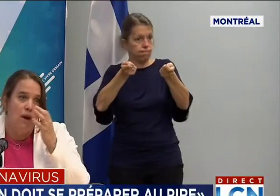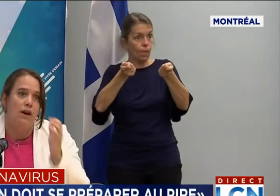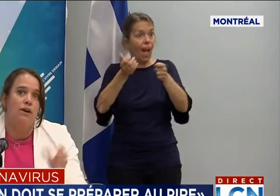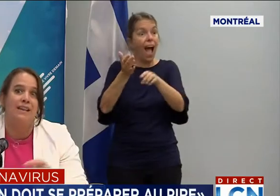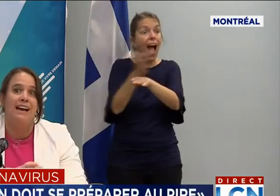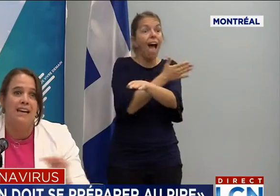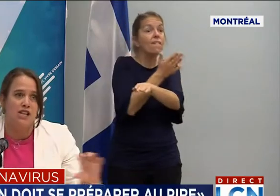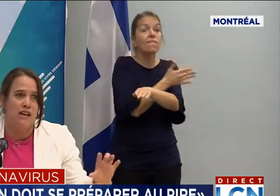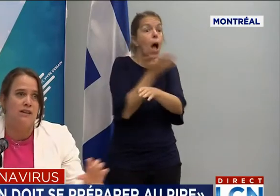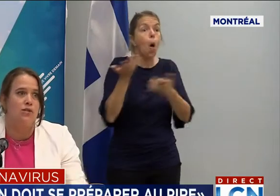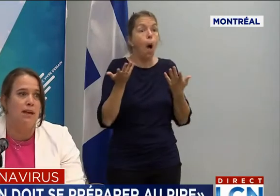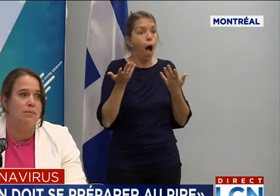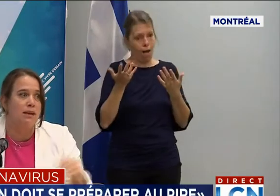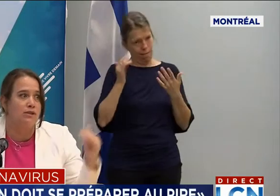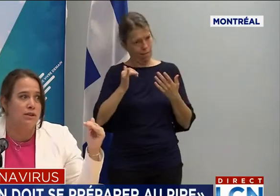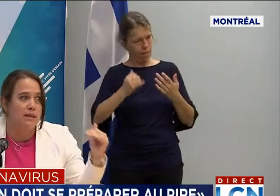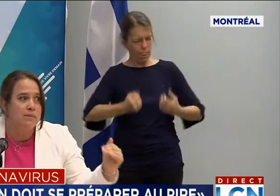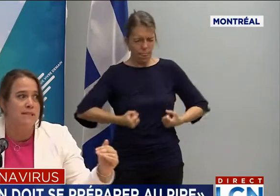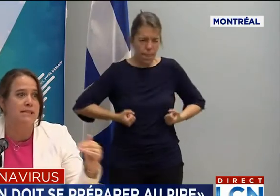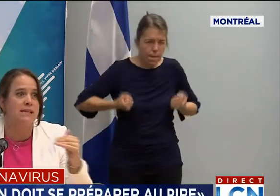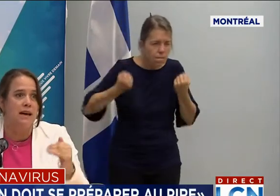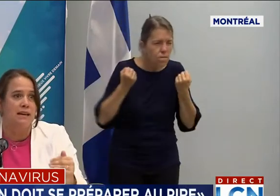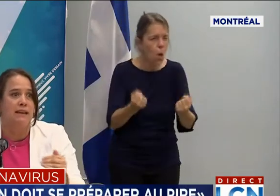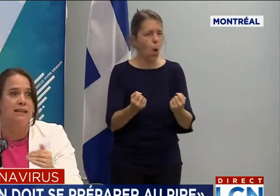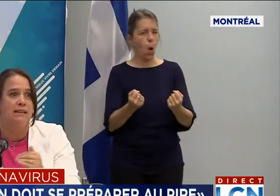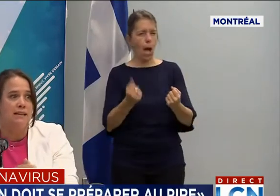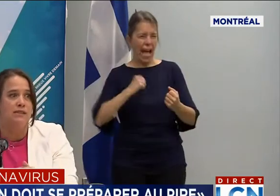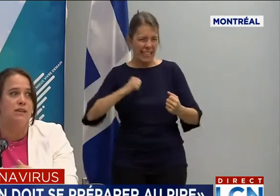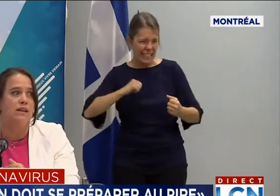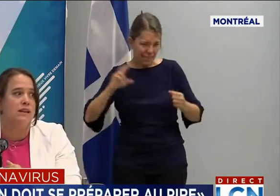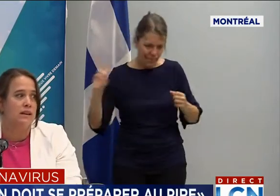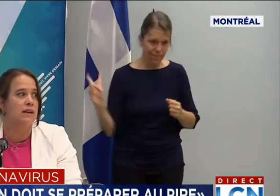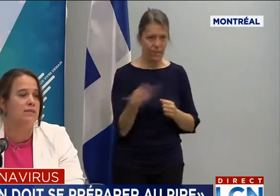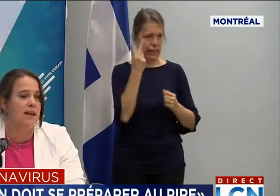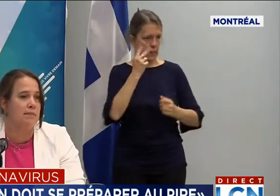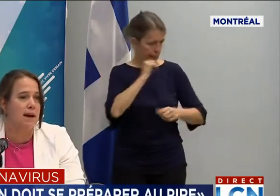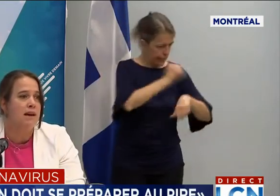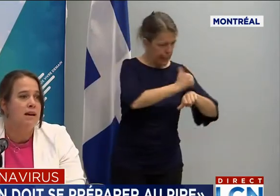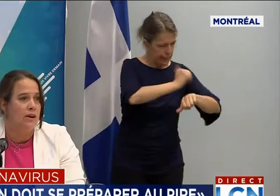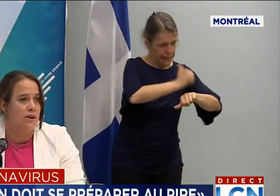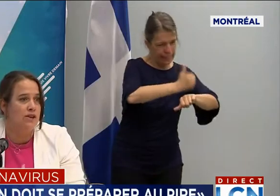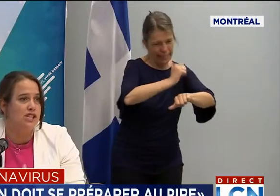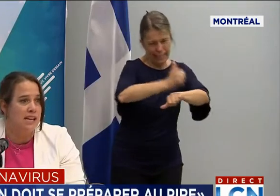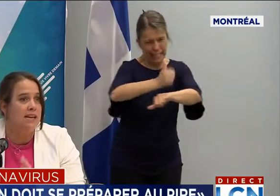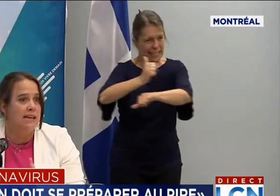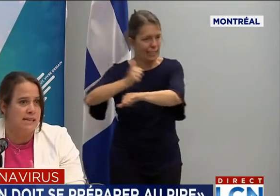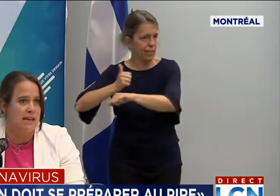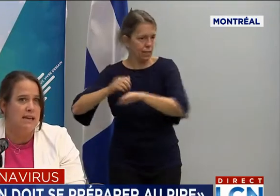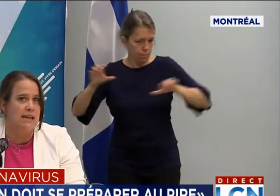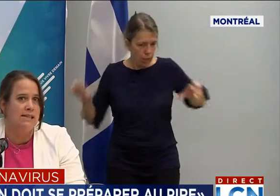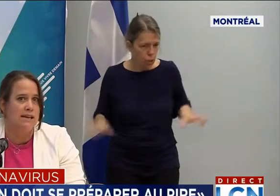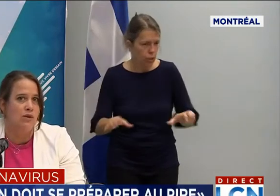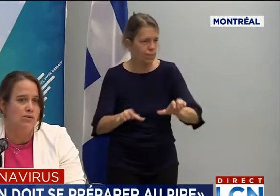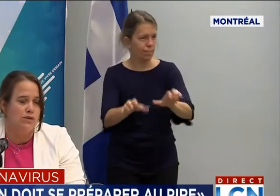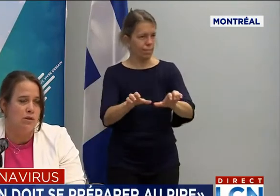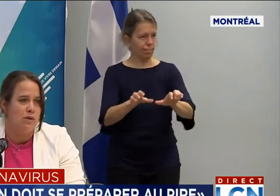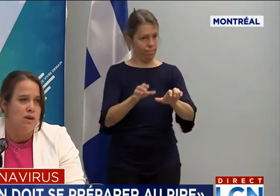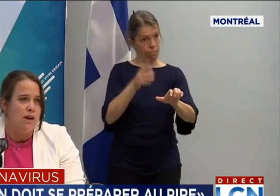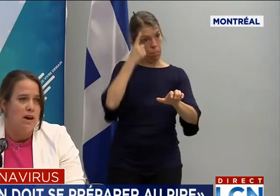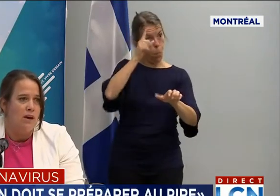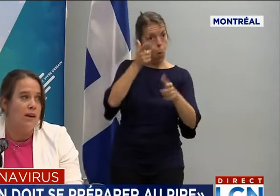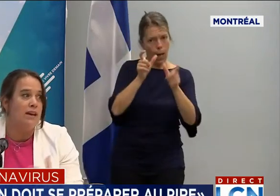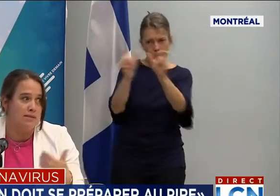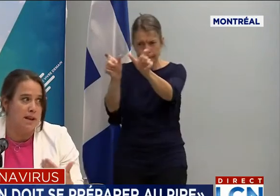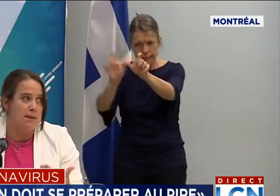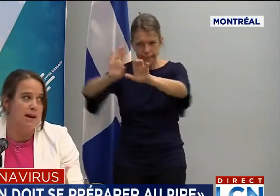d'action dans la chaîne qu'on appelle de dépister, enquêter, isoler et, évidemment, gérer les éclosions.